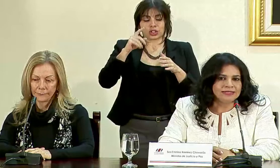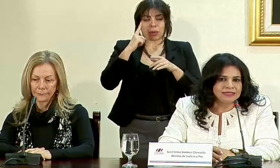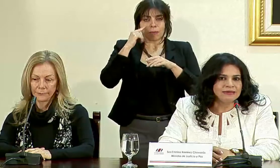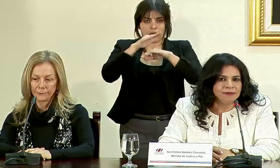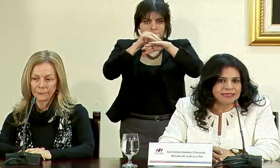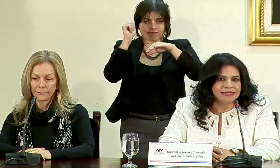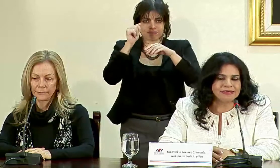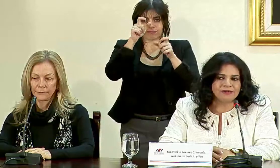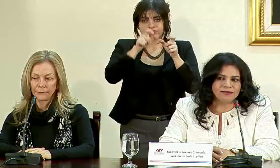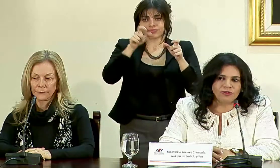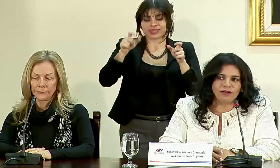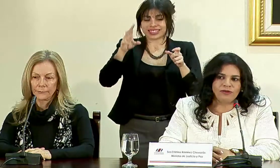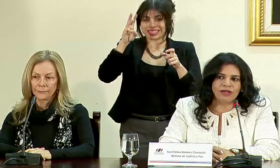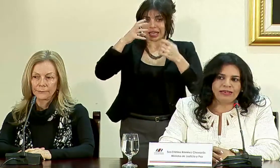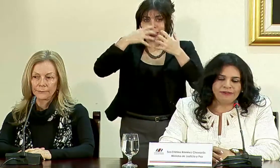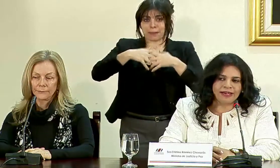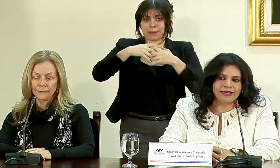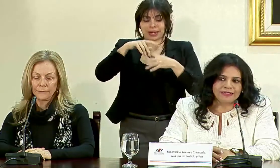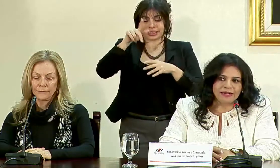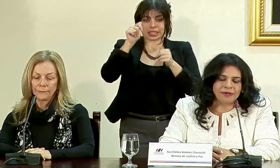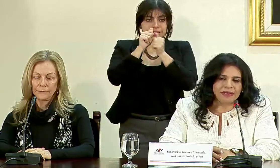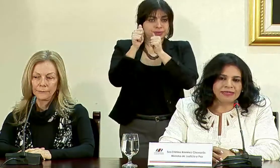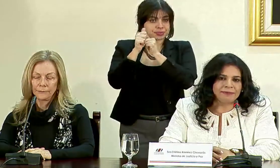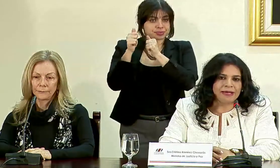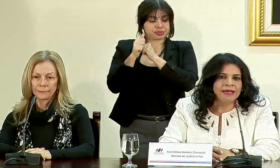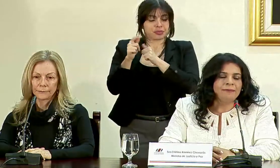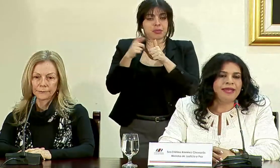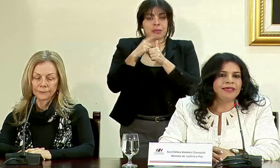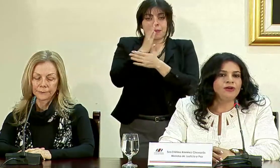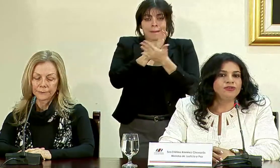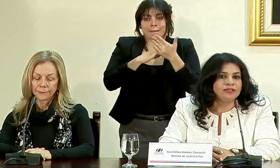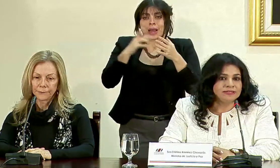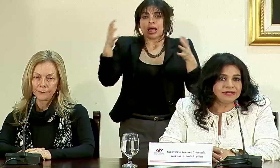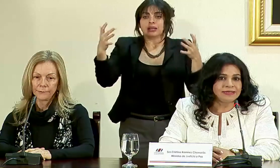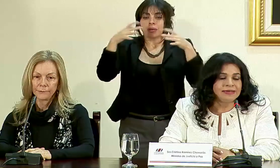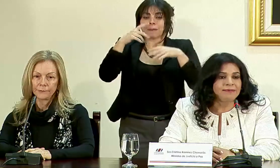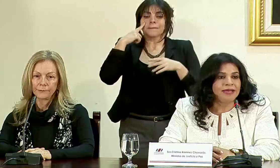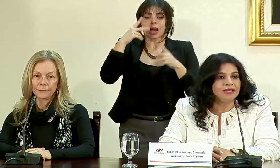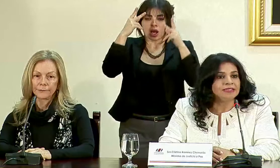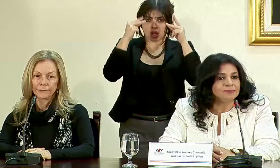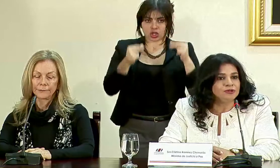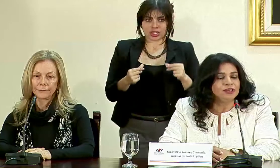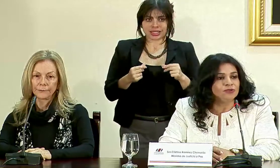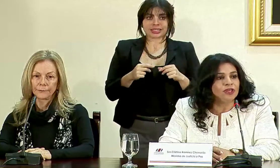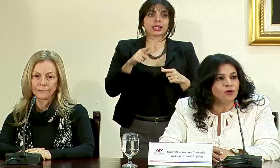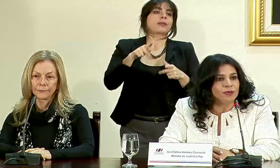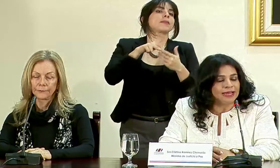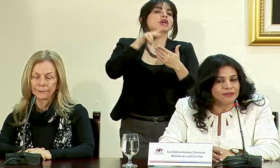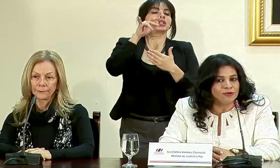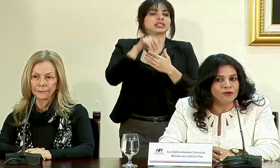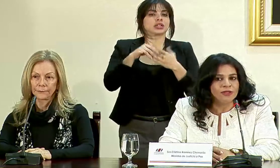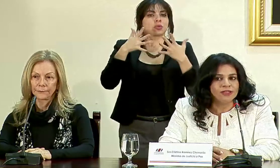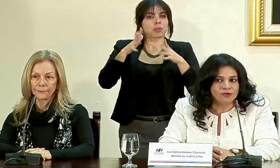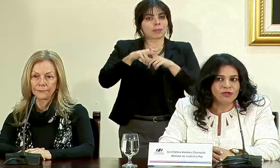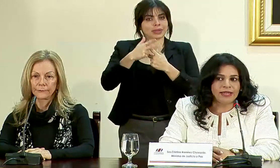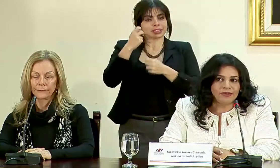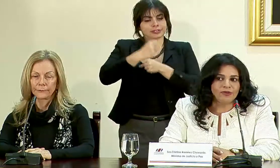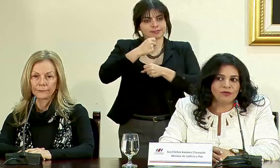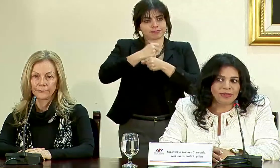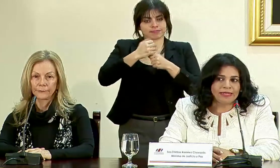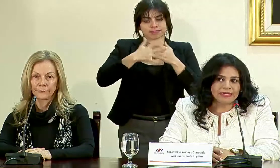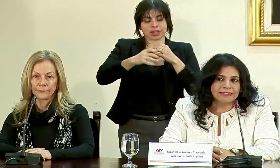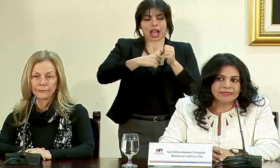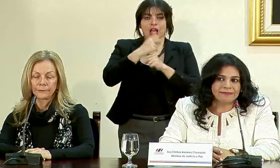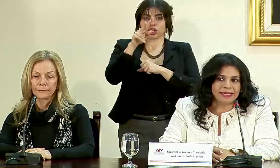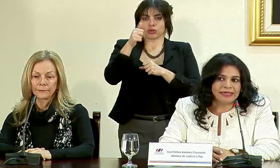a las seis empresas que resultaron calificadas en la primera etapa para que coticen para que este proyecto quede operando dentro del